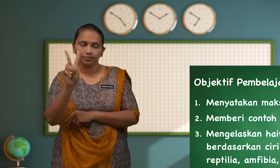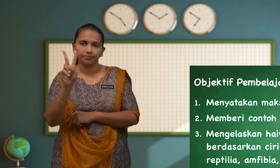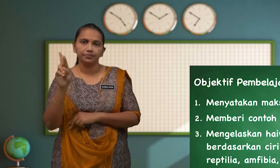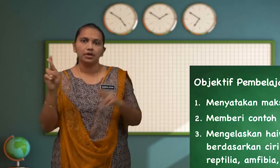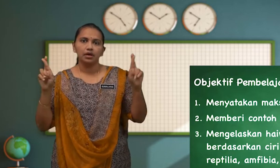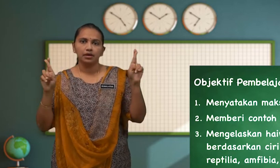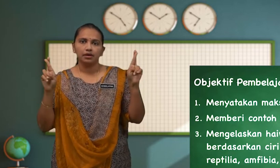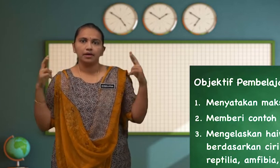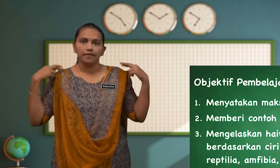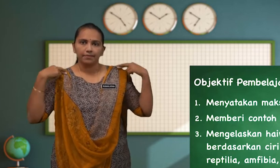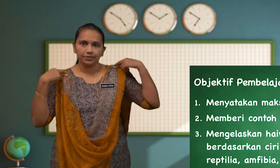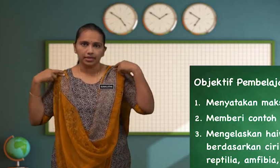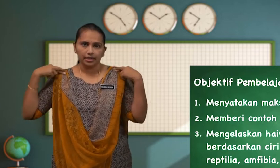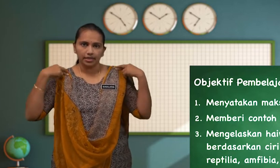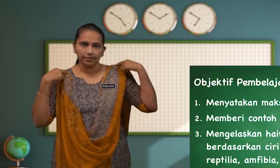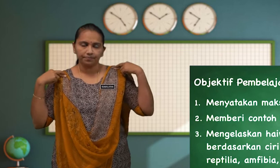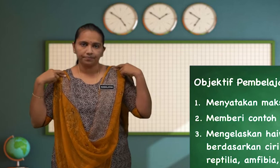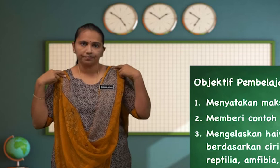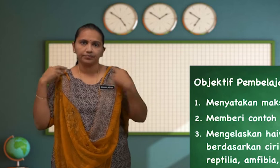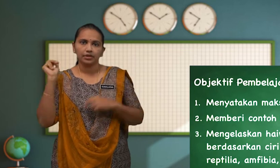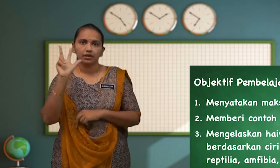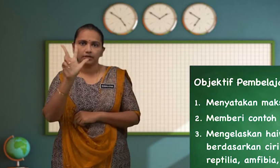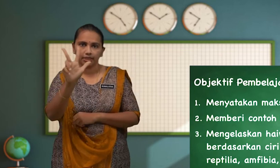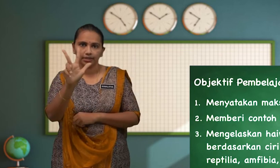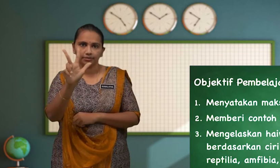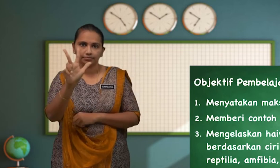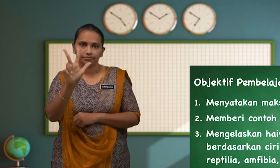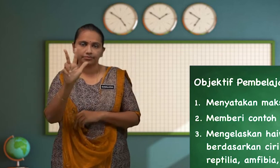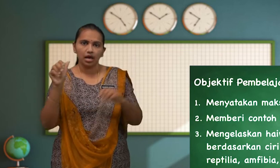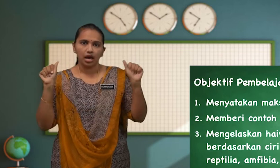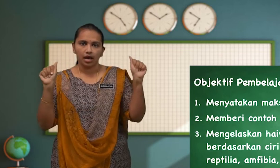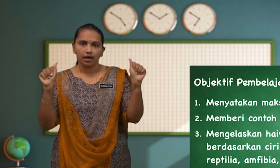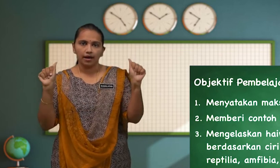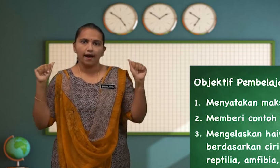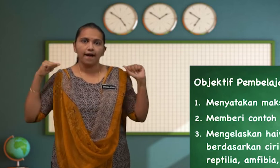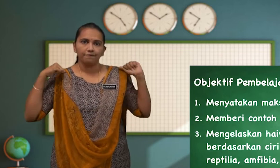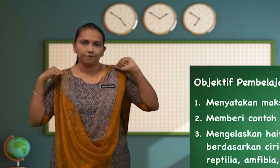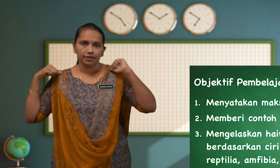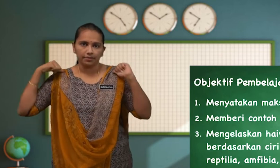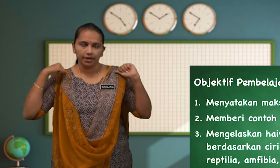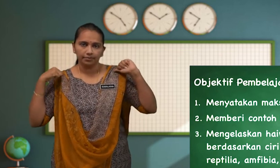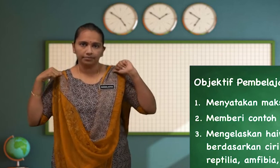Reptilia Tiga Amphibia